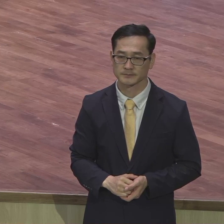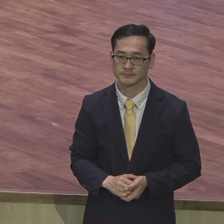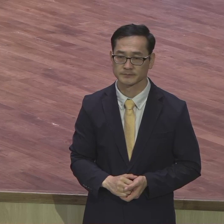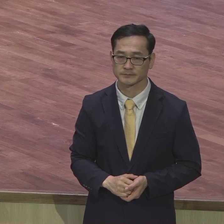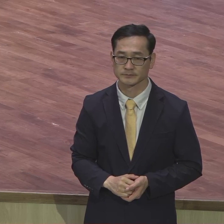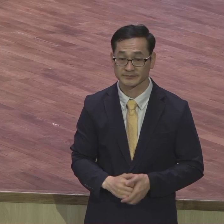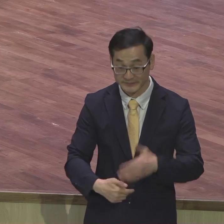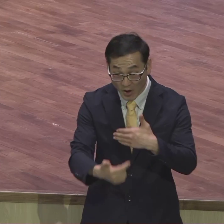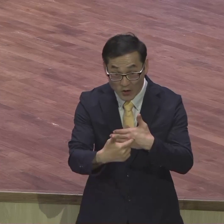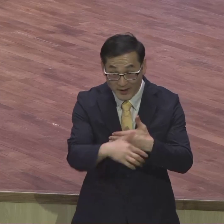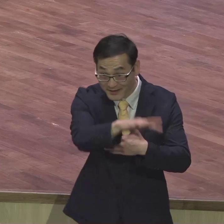아무도 몰라요